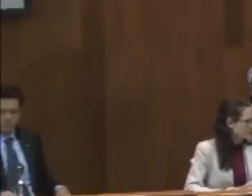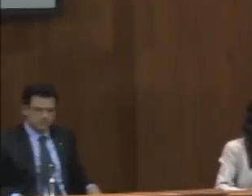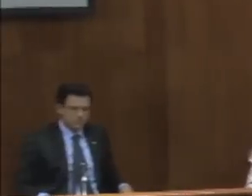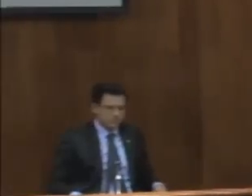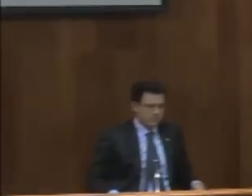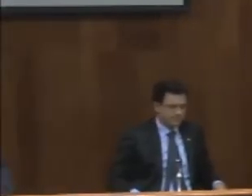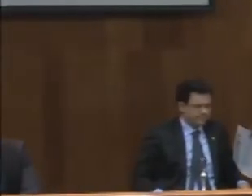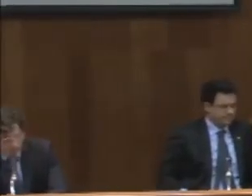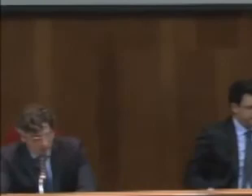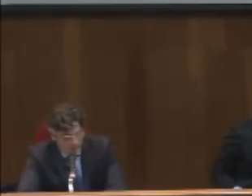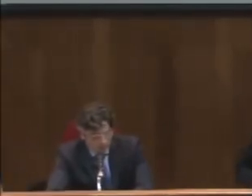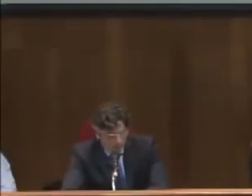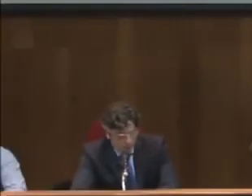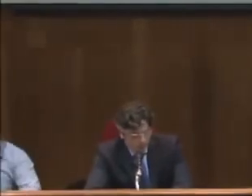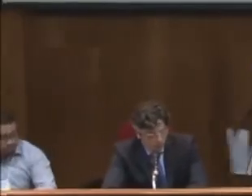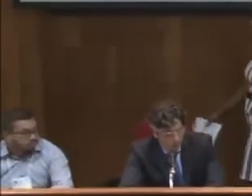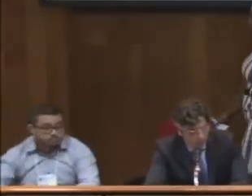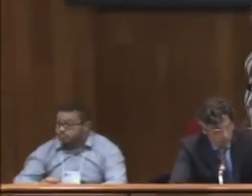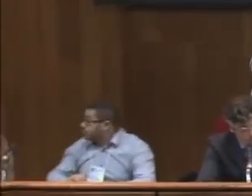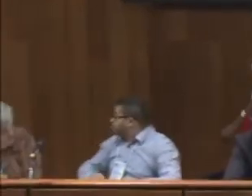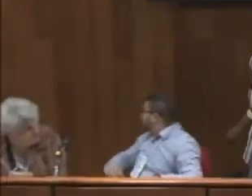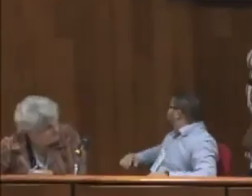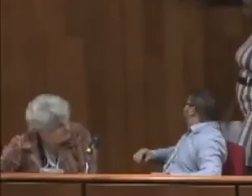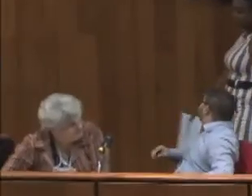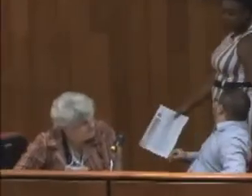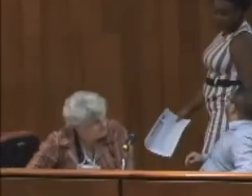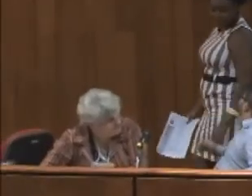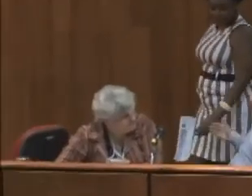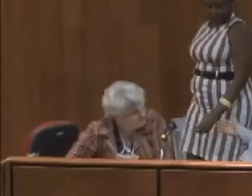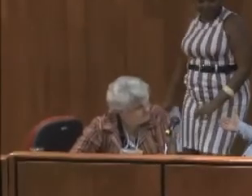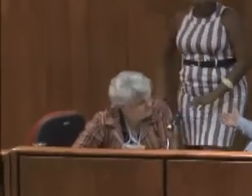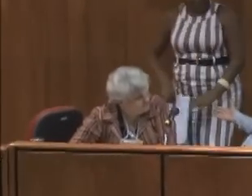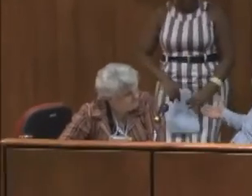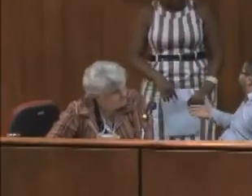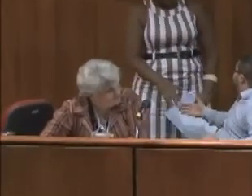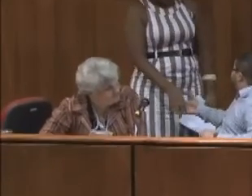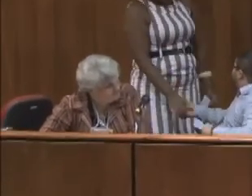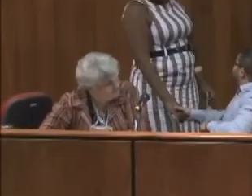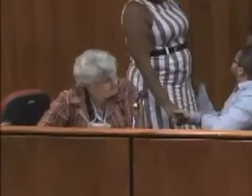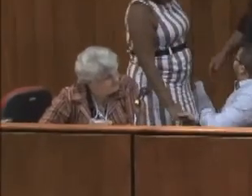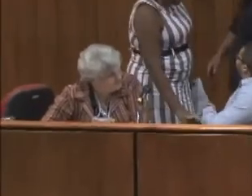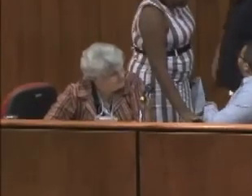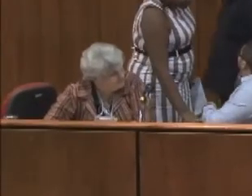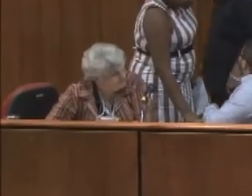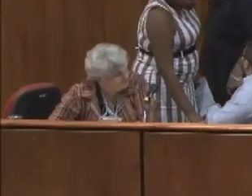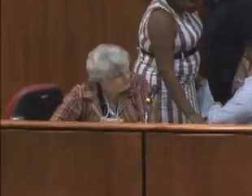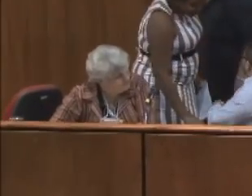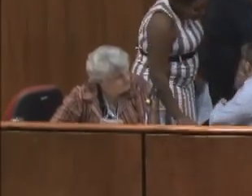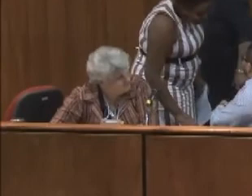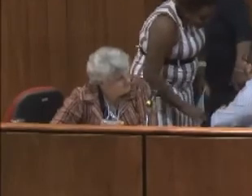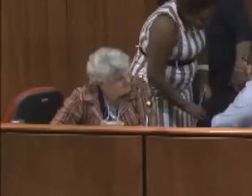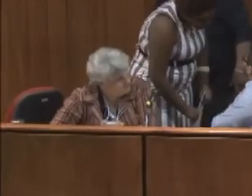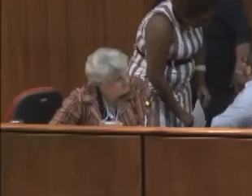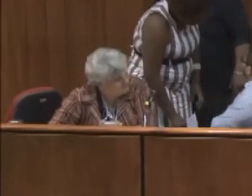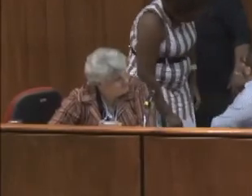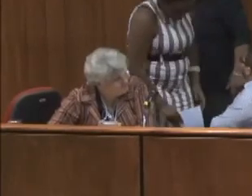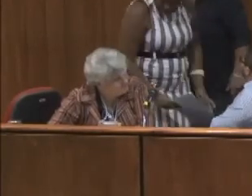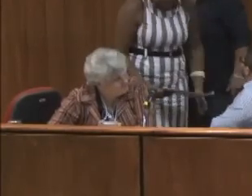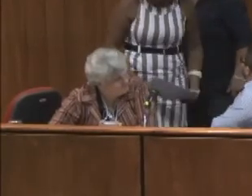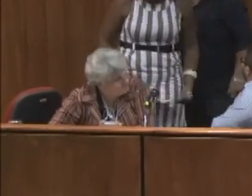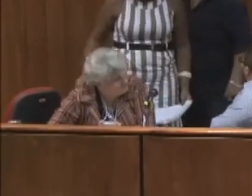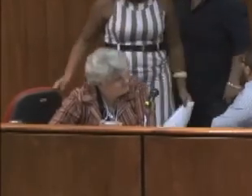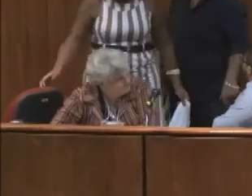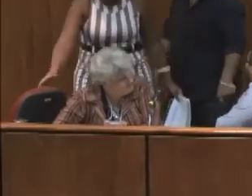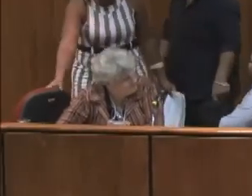Bom, antes de passar aqui a palavra à Irina e ao Carlos, do Grupo Verde, o Carlos Bagno, do Grupo Rosa, pediu mais um minuto porque foram lidas cinco